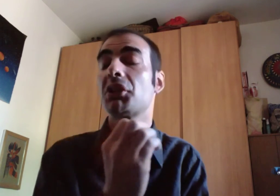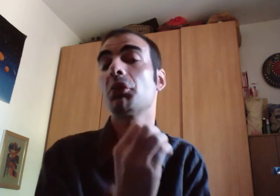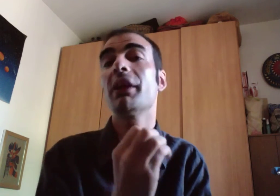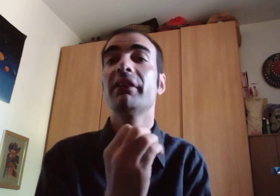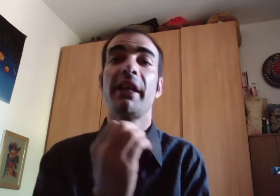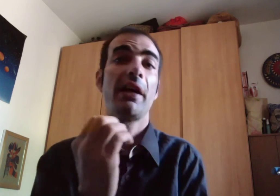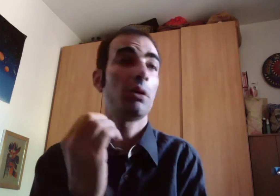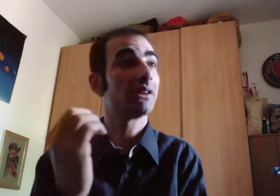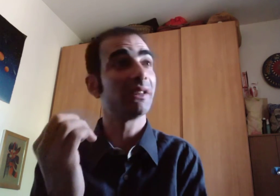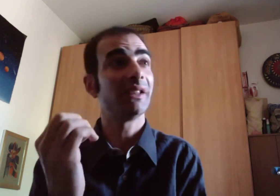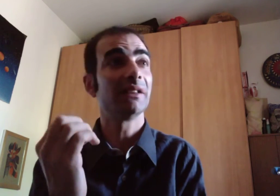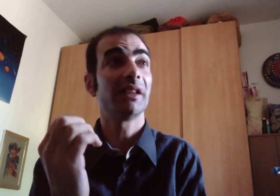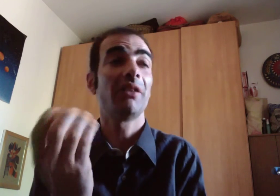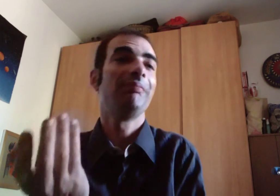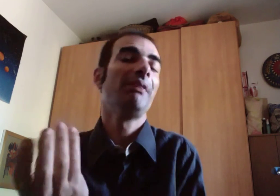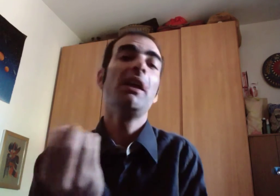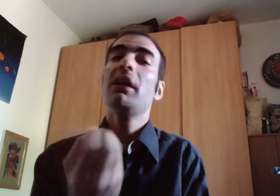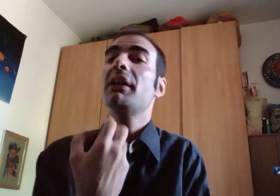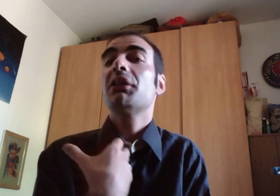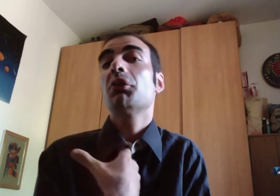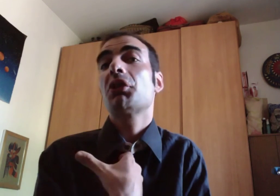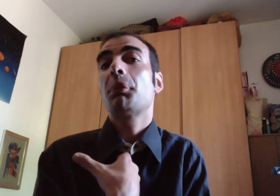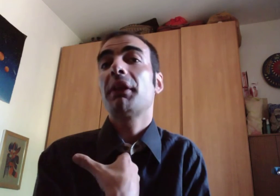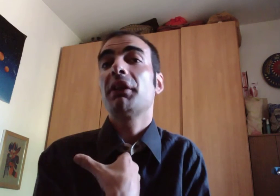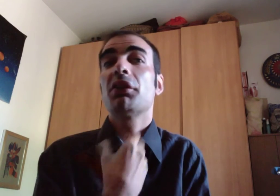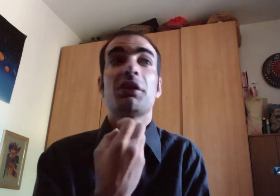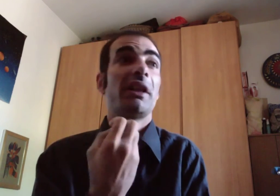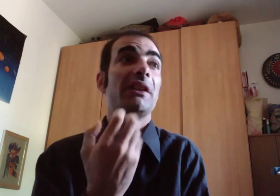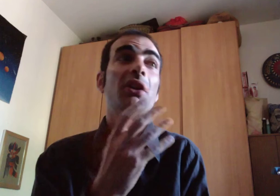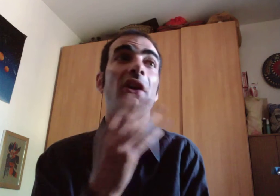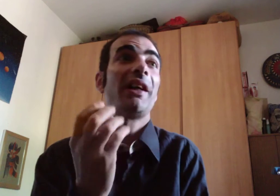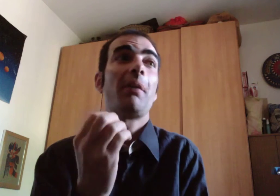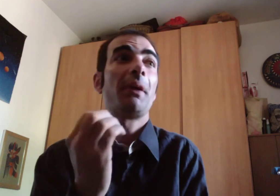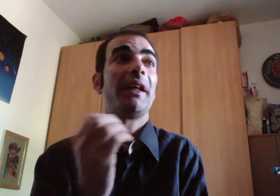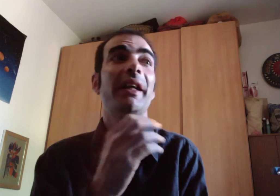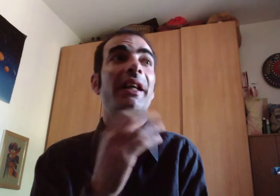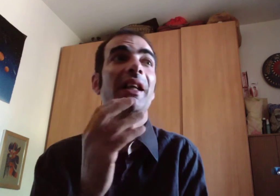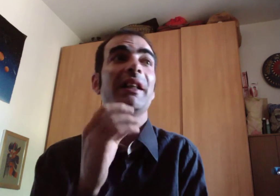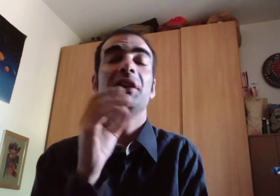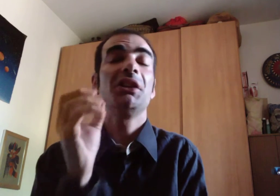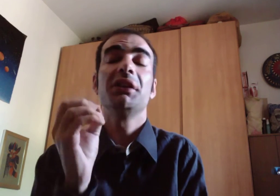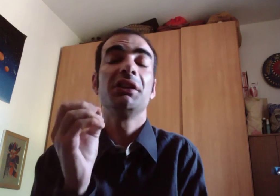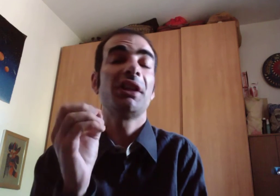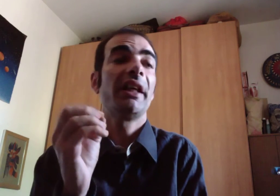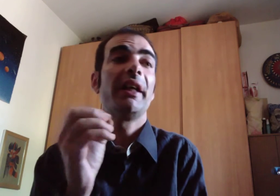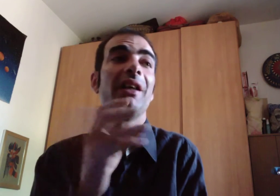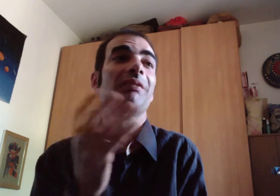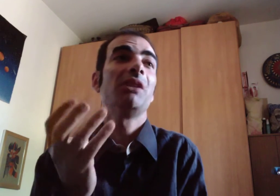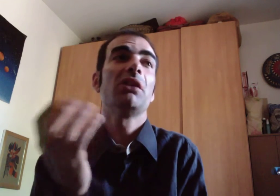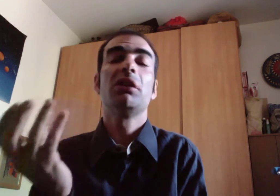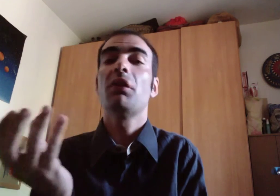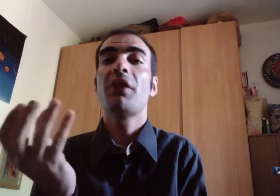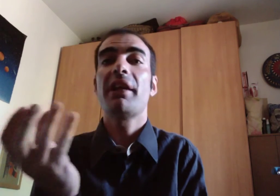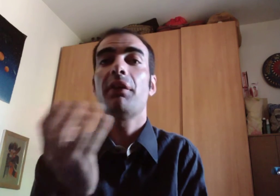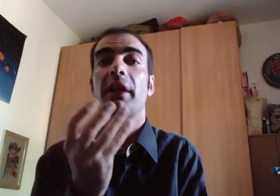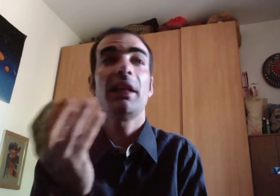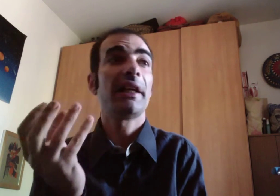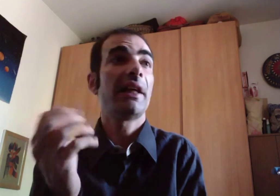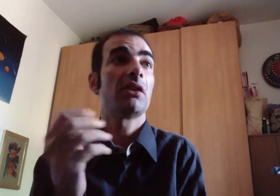50 euro 70 euro nessuno ci prende in considerazione anche perché la legge dice non ti conviene fare la causa